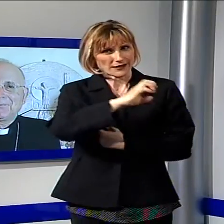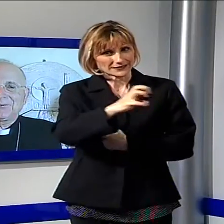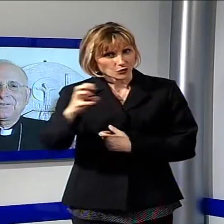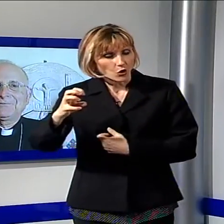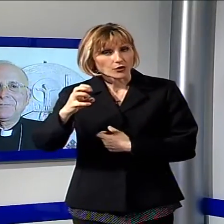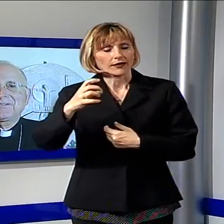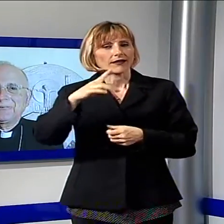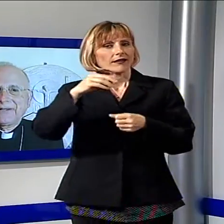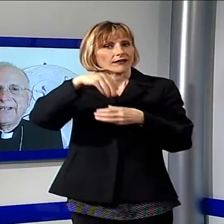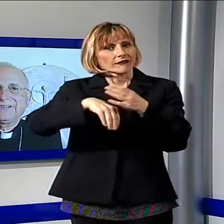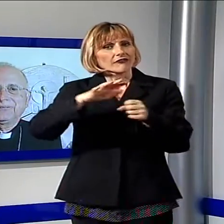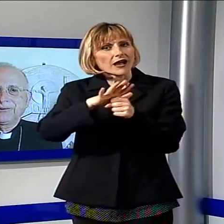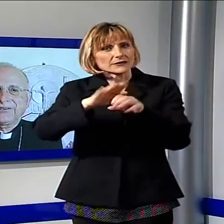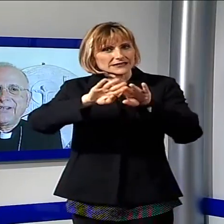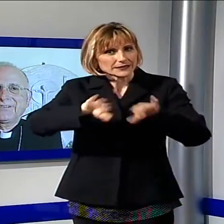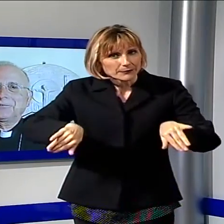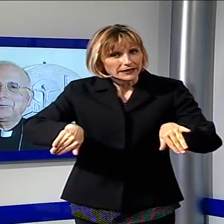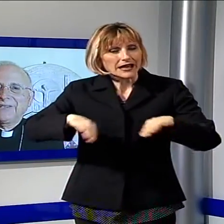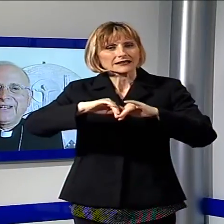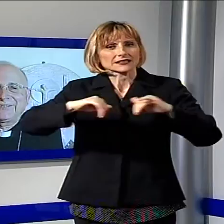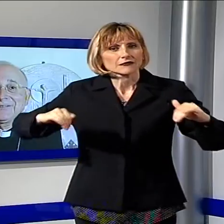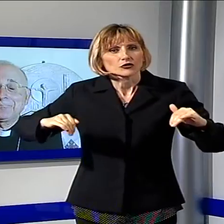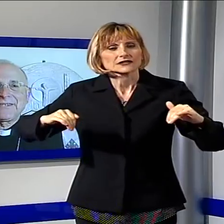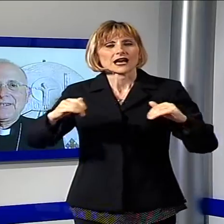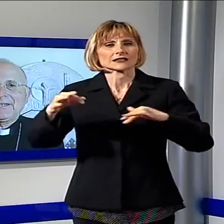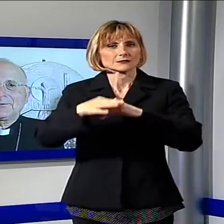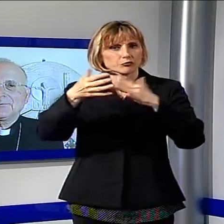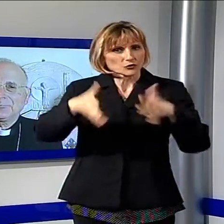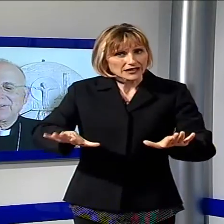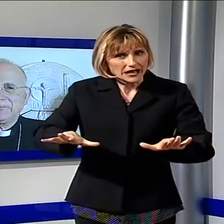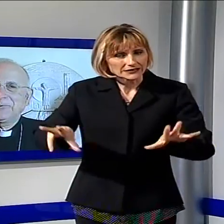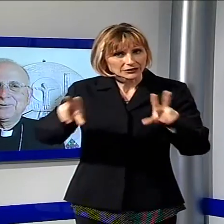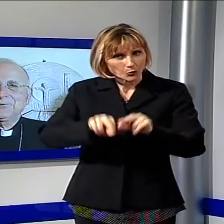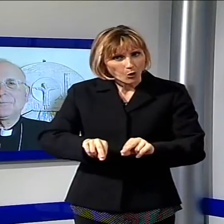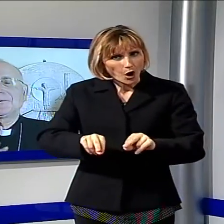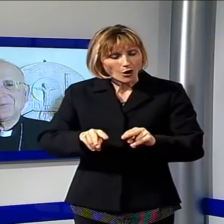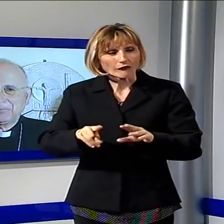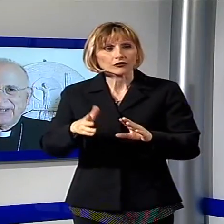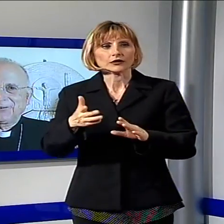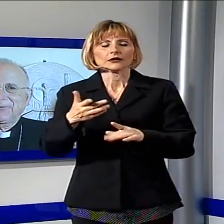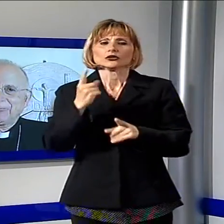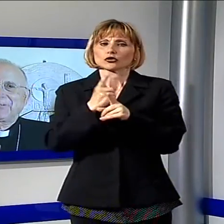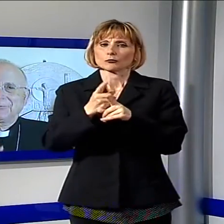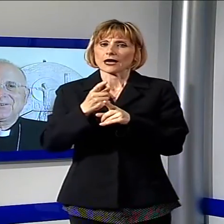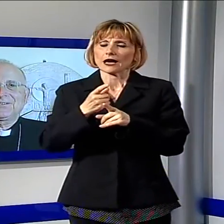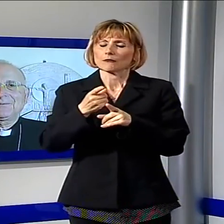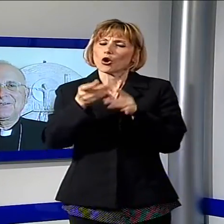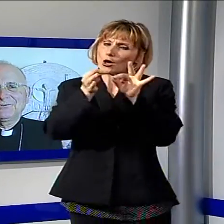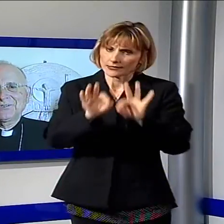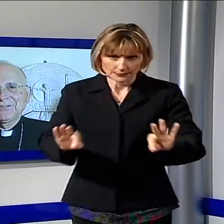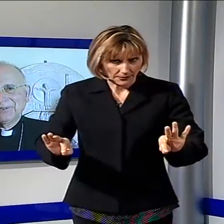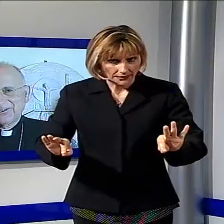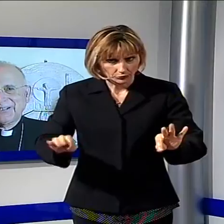le situazioni di famiglie separate, divorzate, risposate. Ecco guardiamo, io con molto rispetto guardo queste